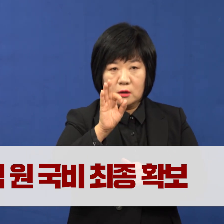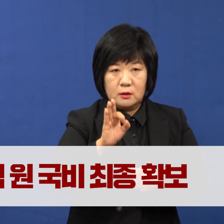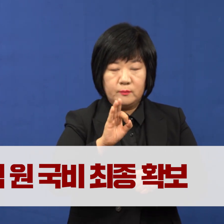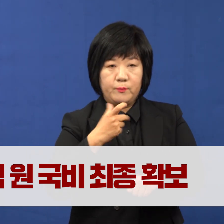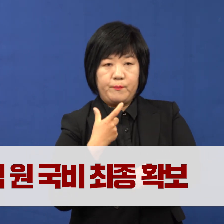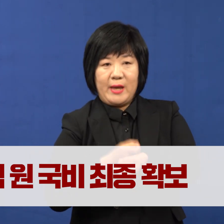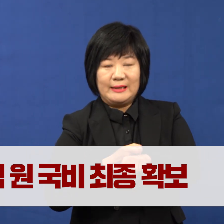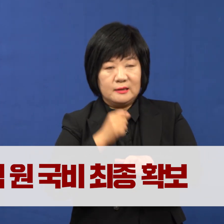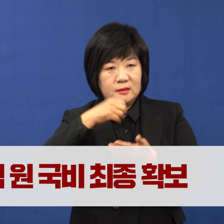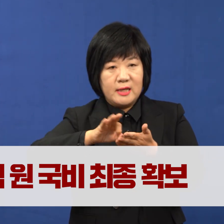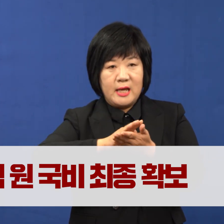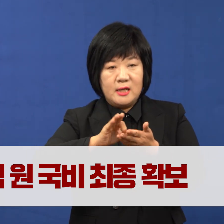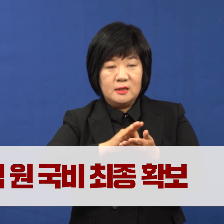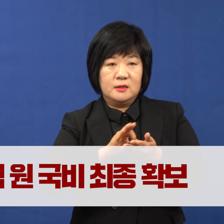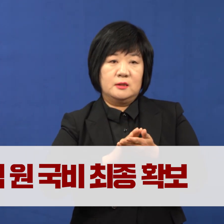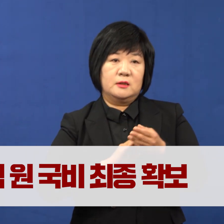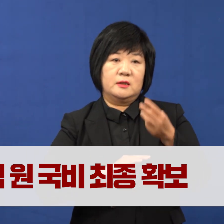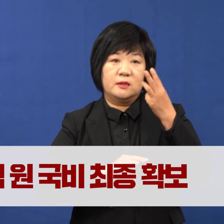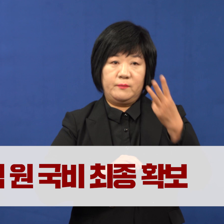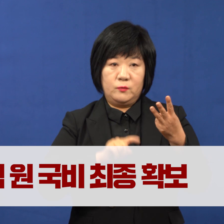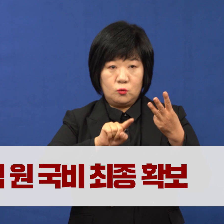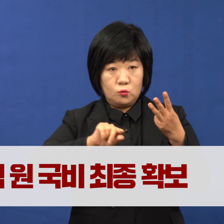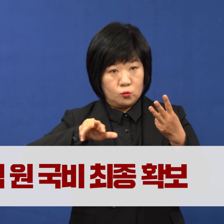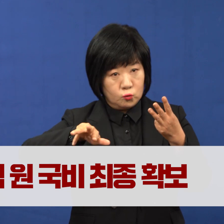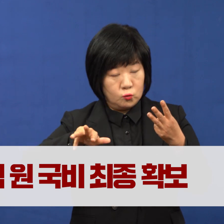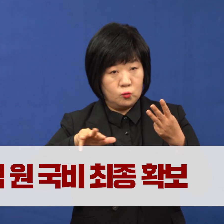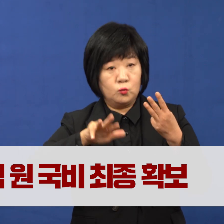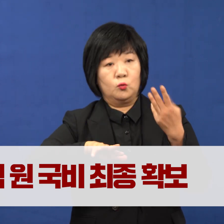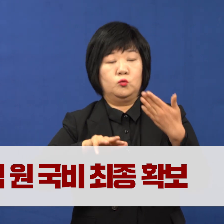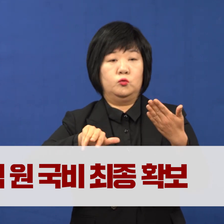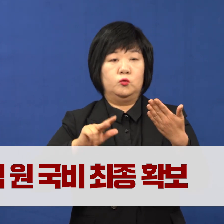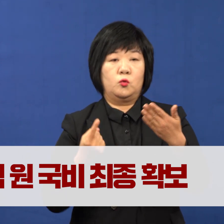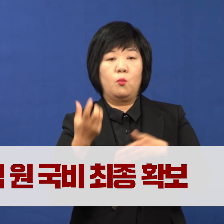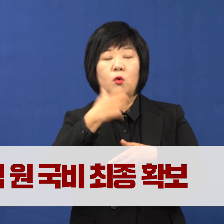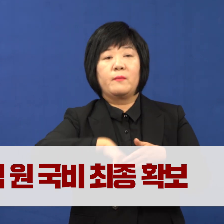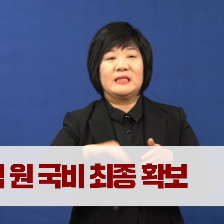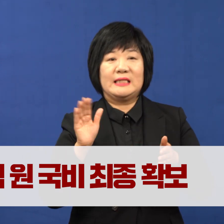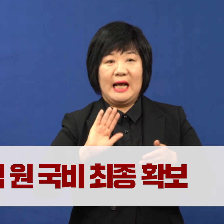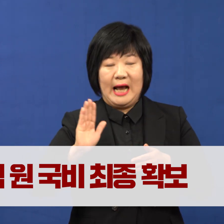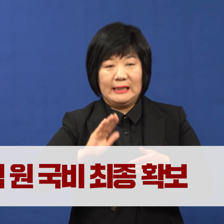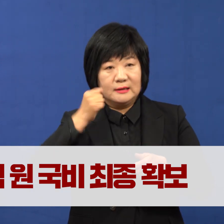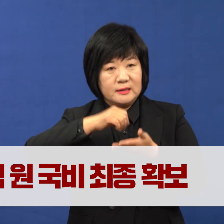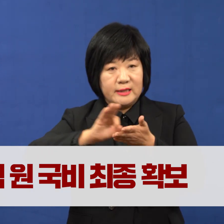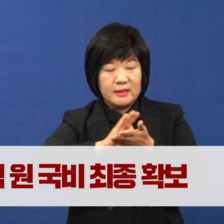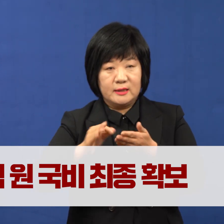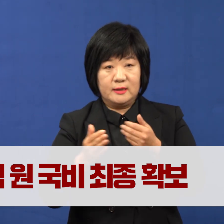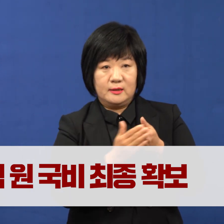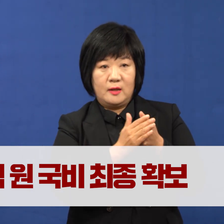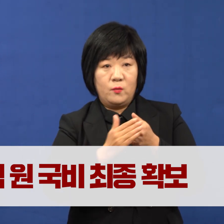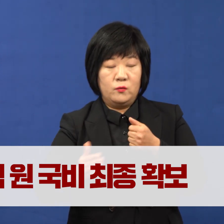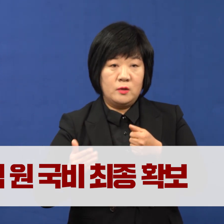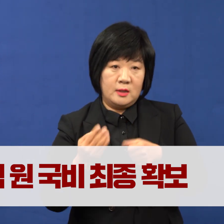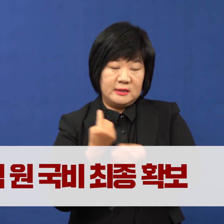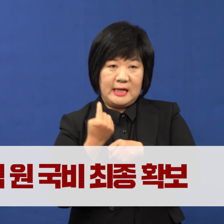예산 총 3.9조 원인데요. 이런 예산을 포함하지 않은 액수로서 지난해 7조